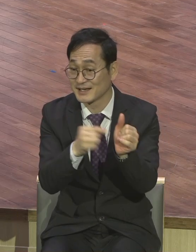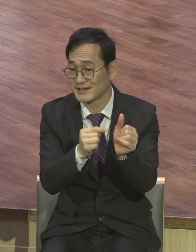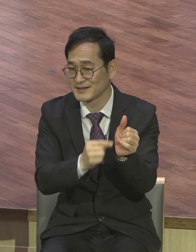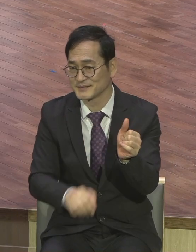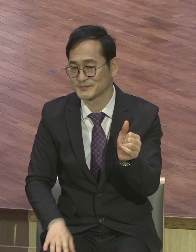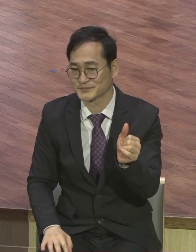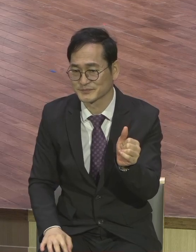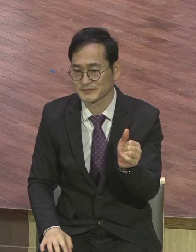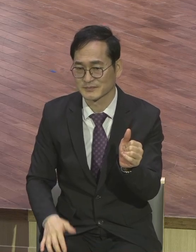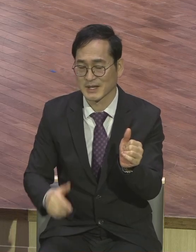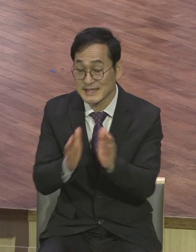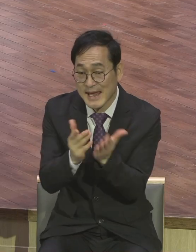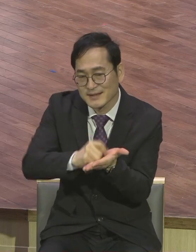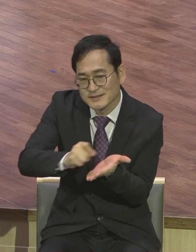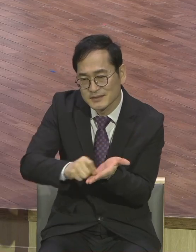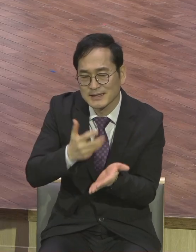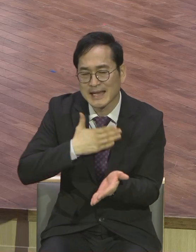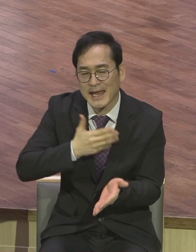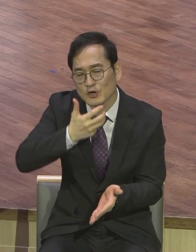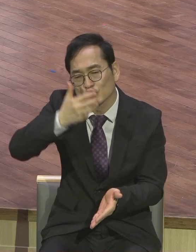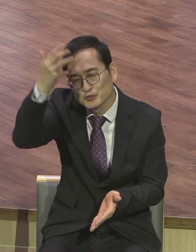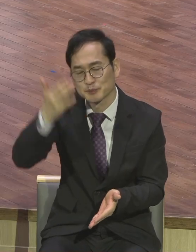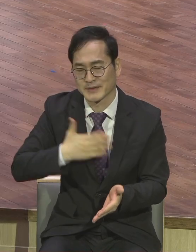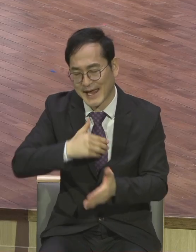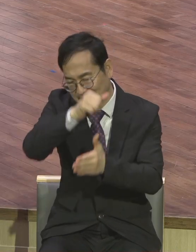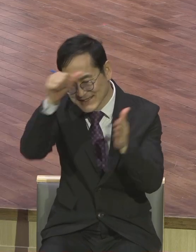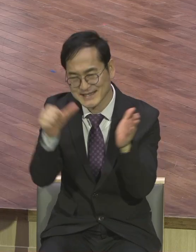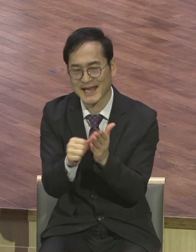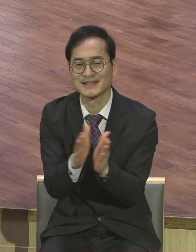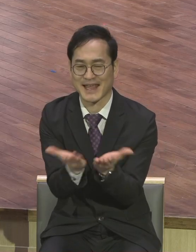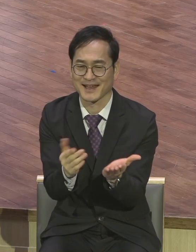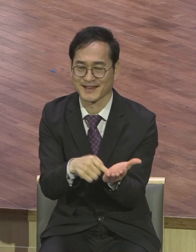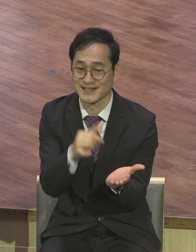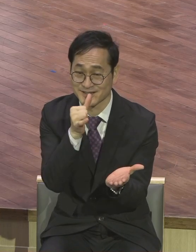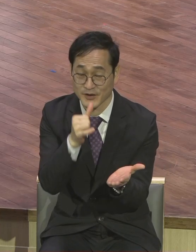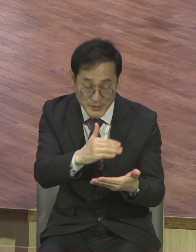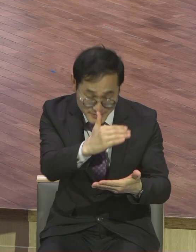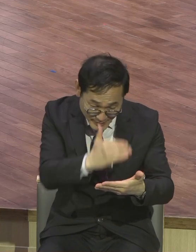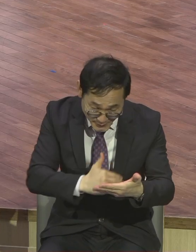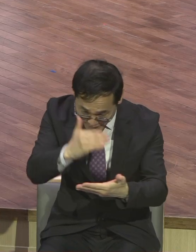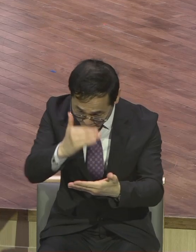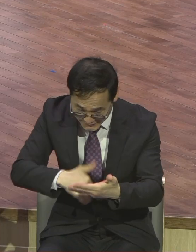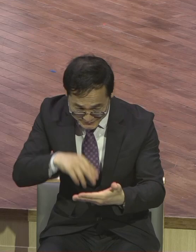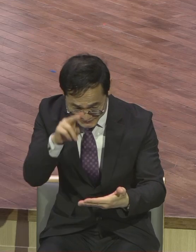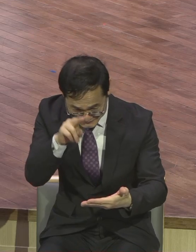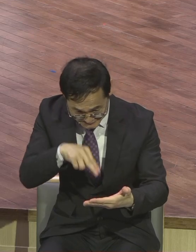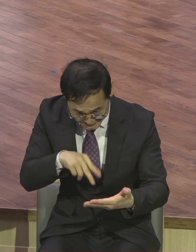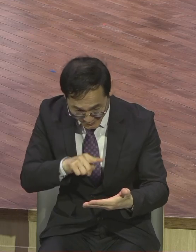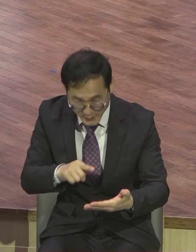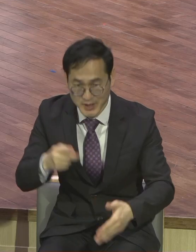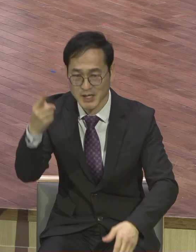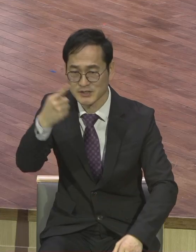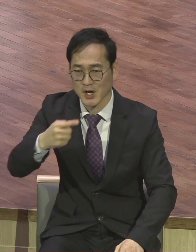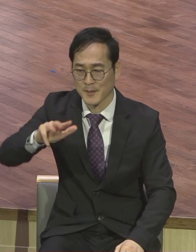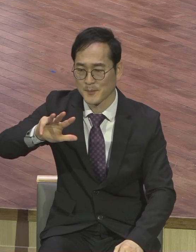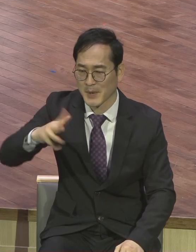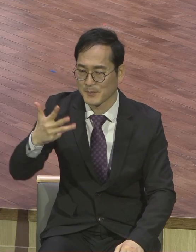이라는 책인데 이 내용 이 중에 내용을 보면 1849년